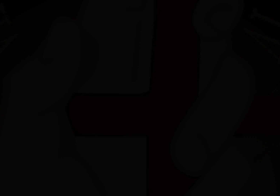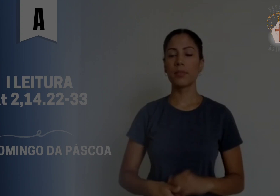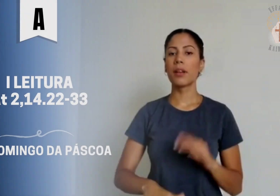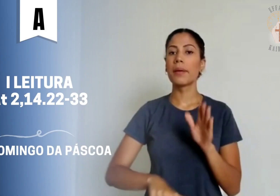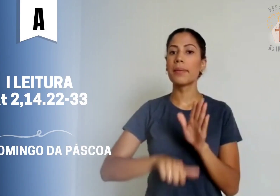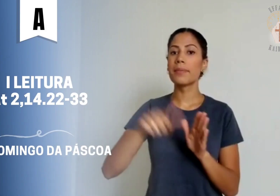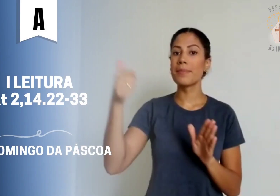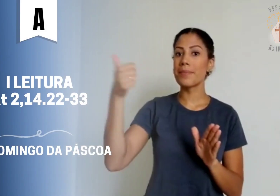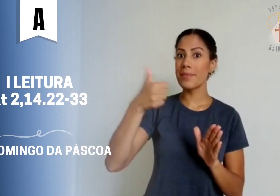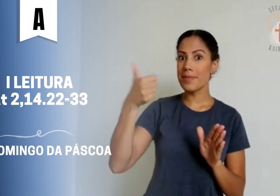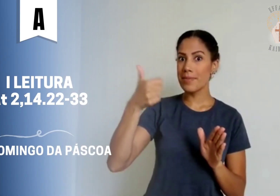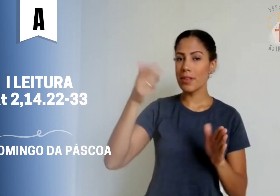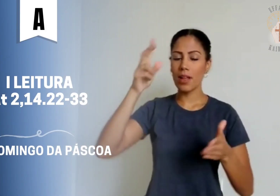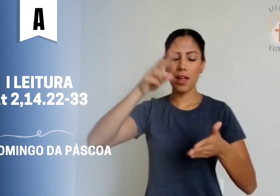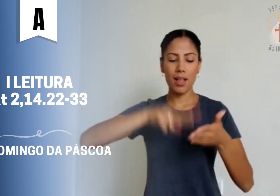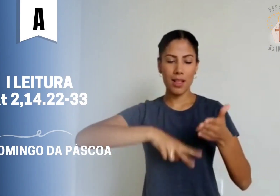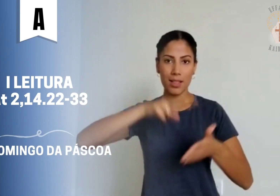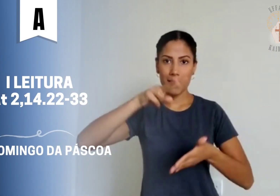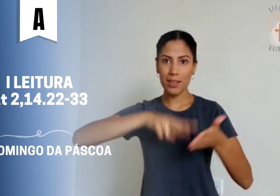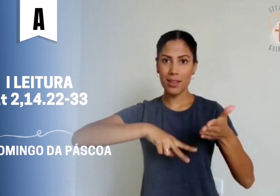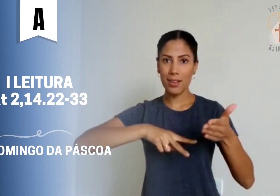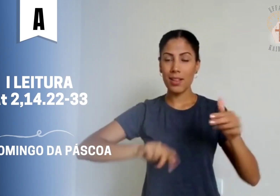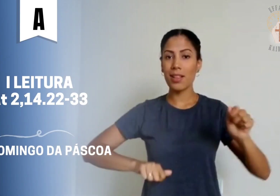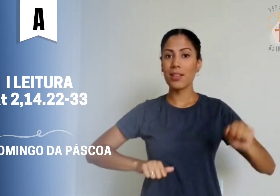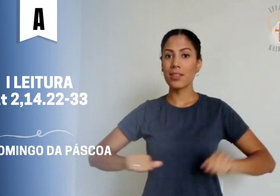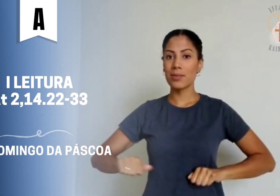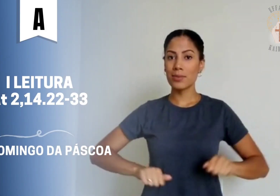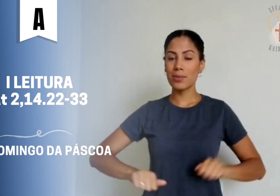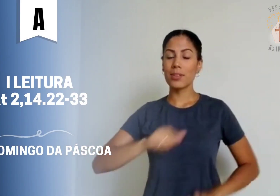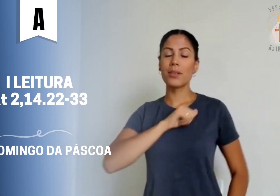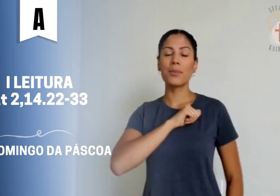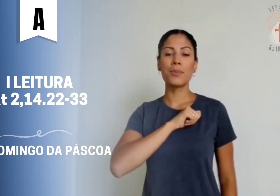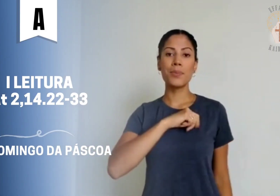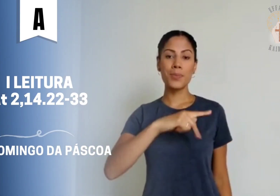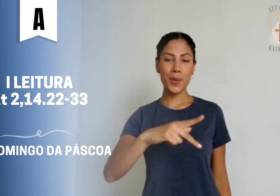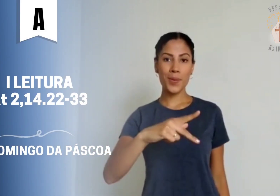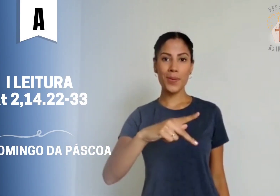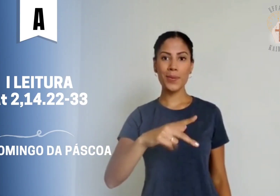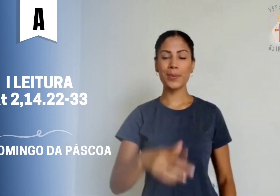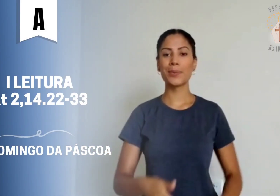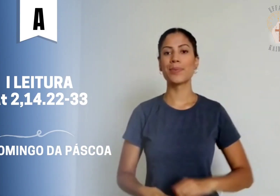1ª leitura, leitura dos atos dos apóstolos